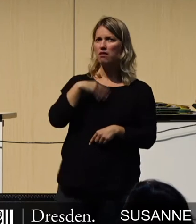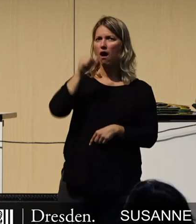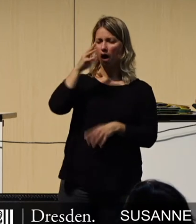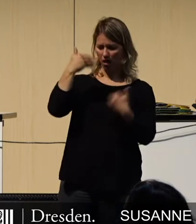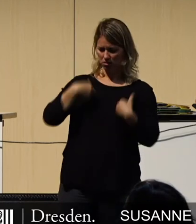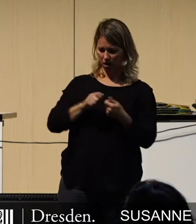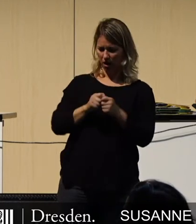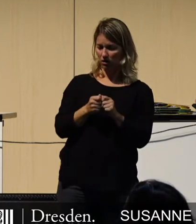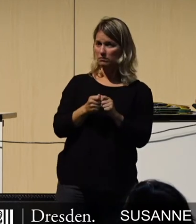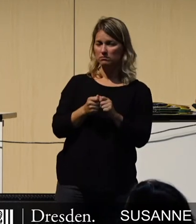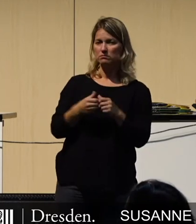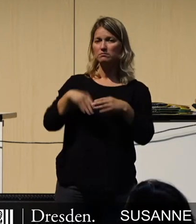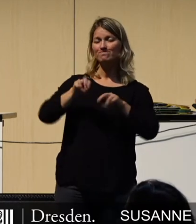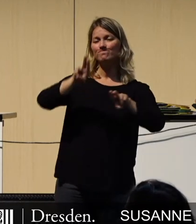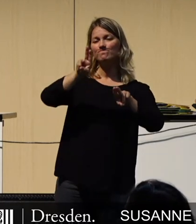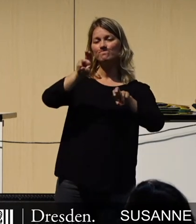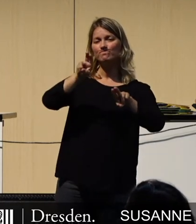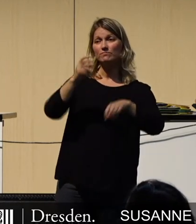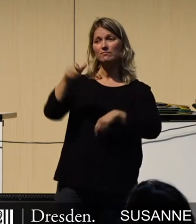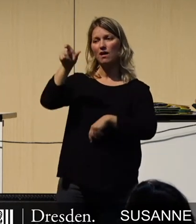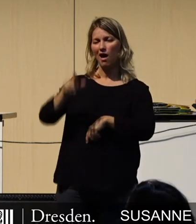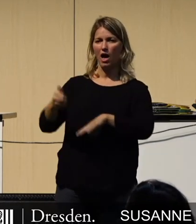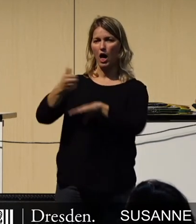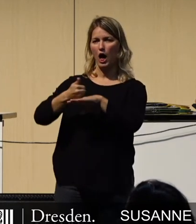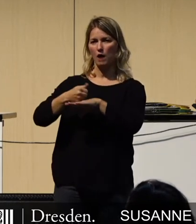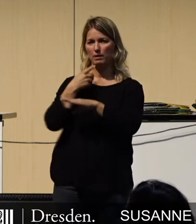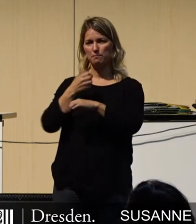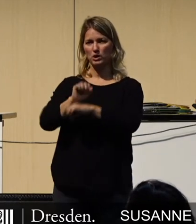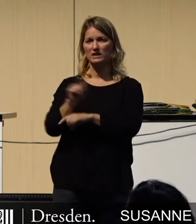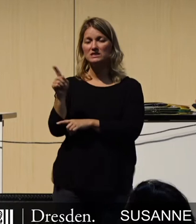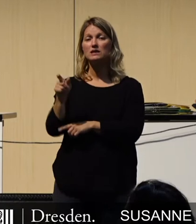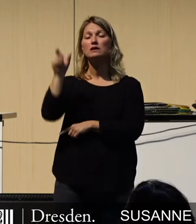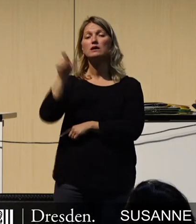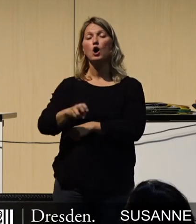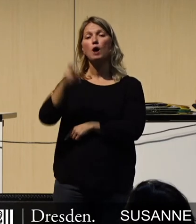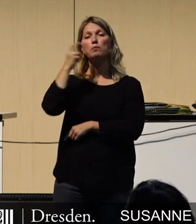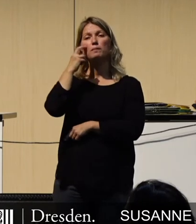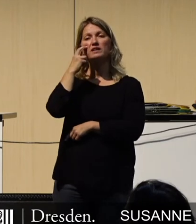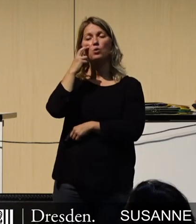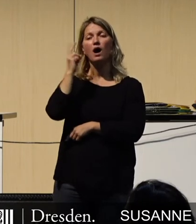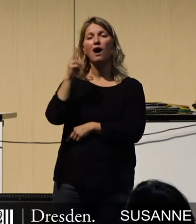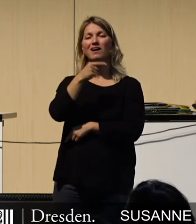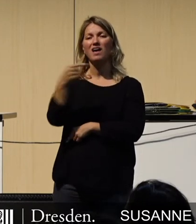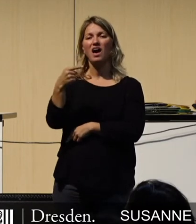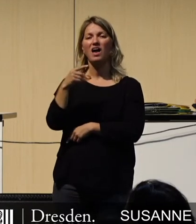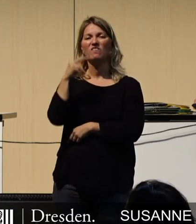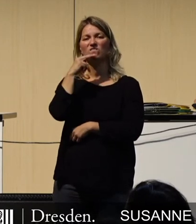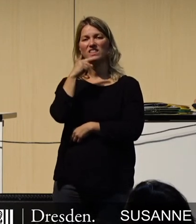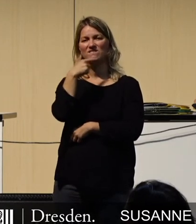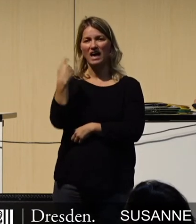darf mit einem Zitat beginnen von einem Hauptprotagonisten, nämlich von Professor Gerhard Fettweis, seines Zeichens